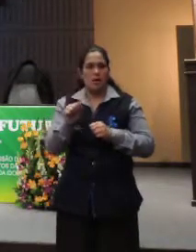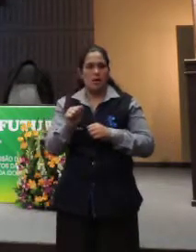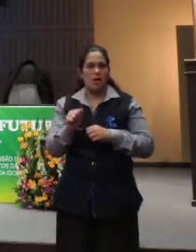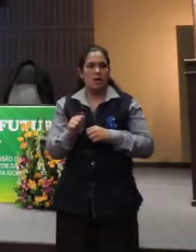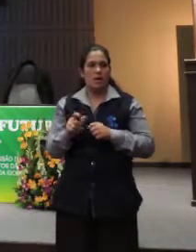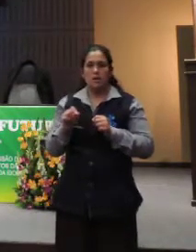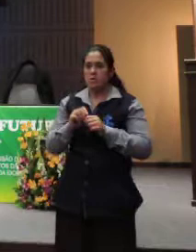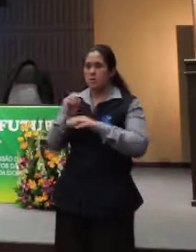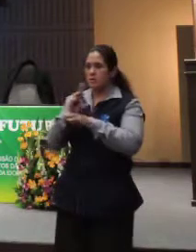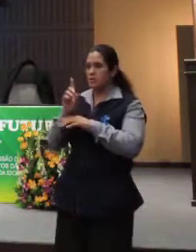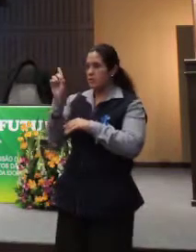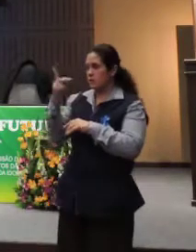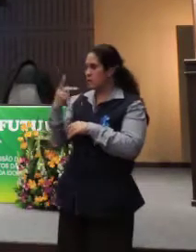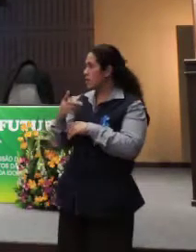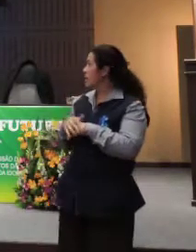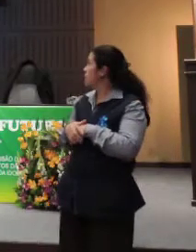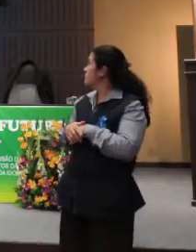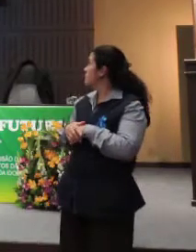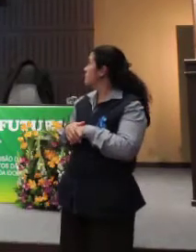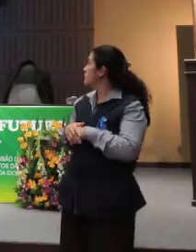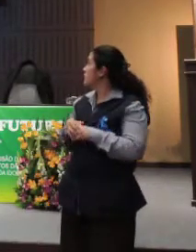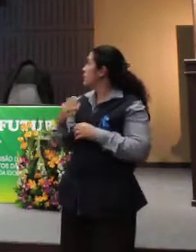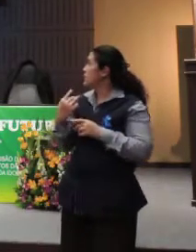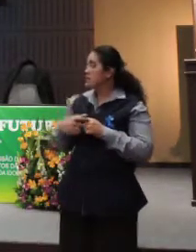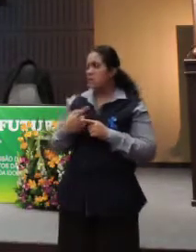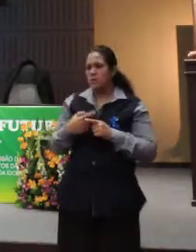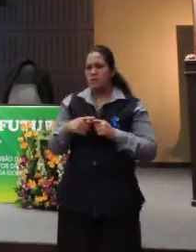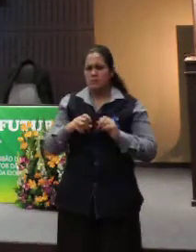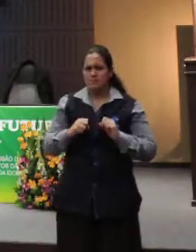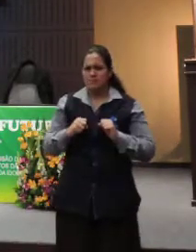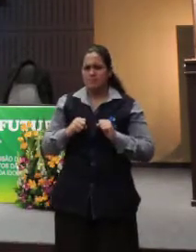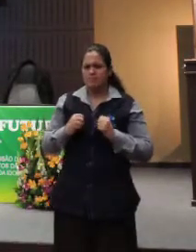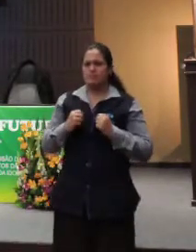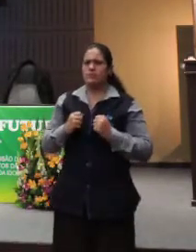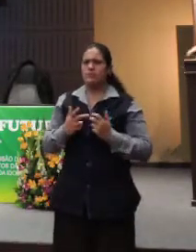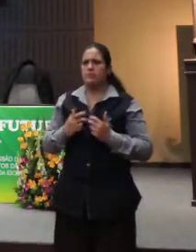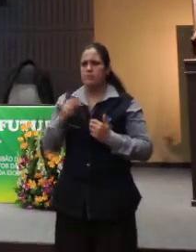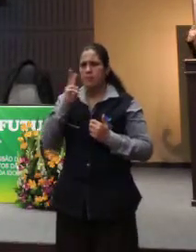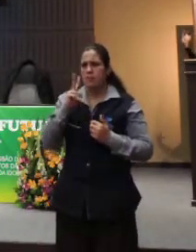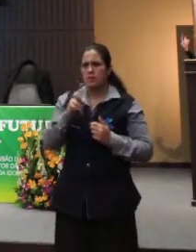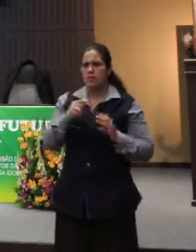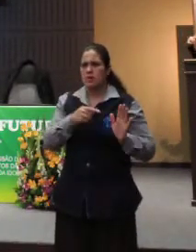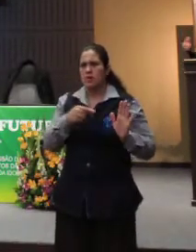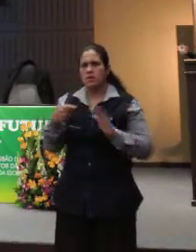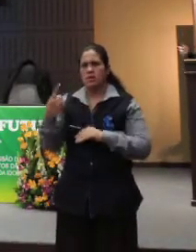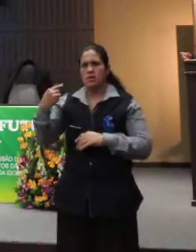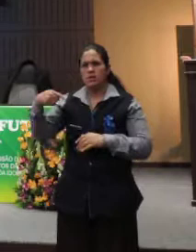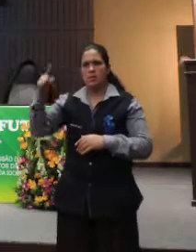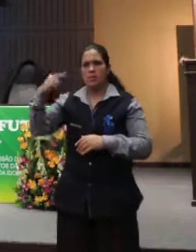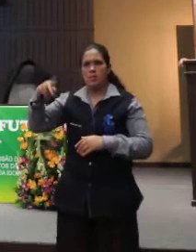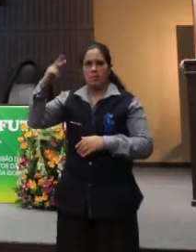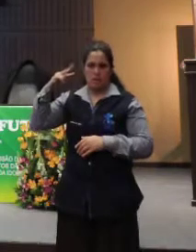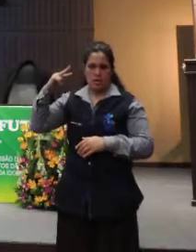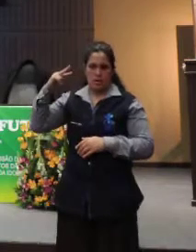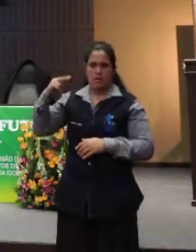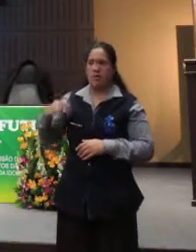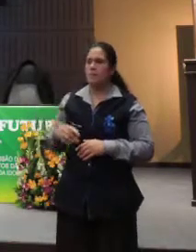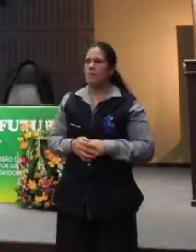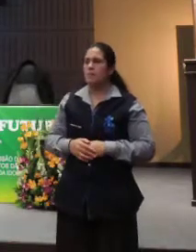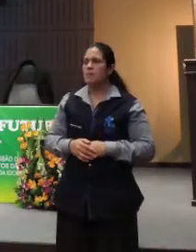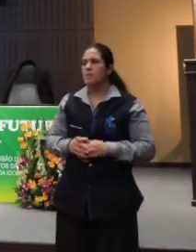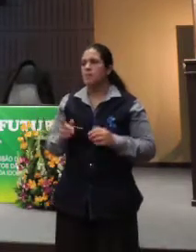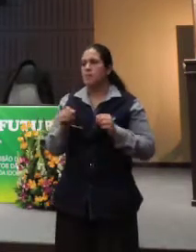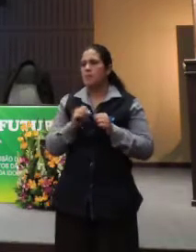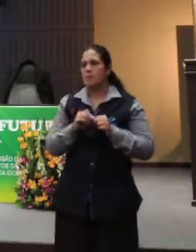esse é um slide que eu trouxe de lá. Porque realmente me indignou. Na semana retrasada, então foi uma semana antes do